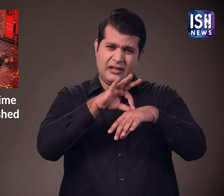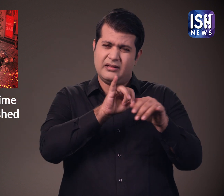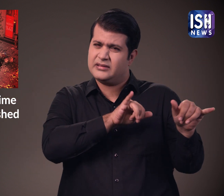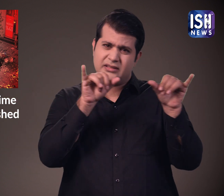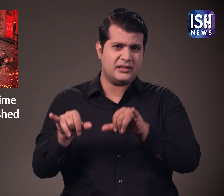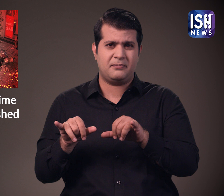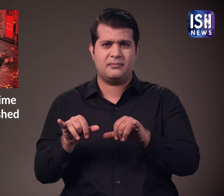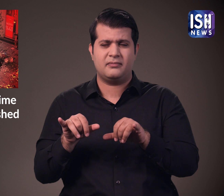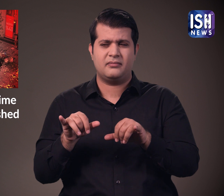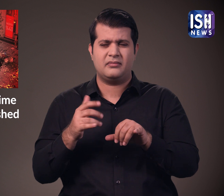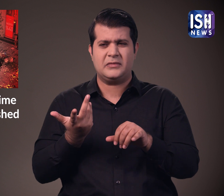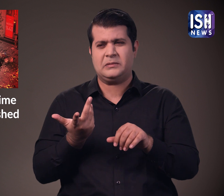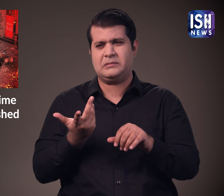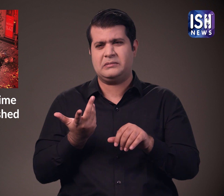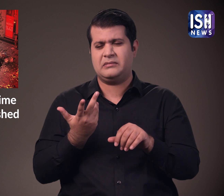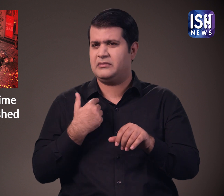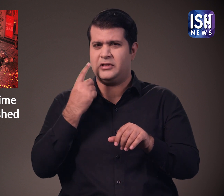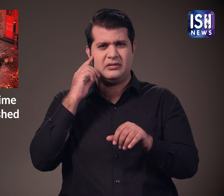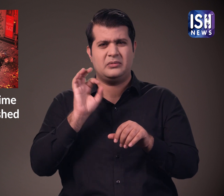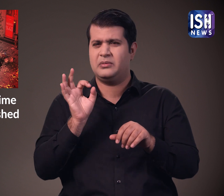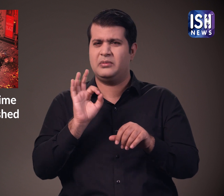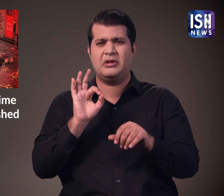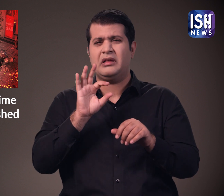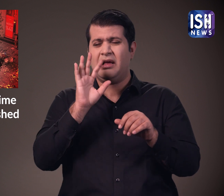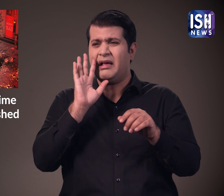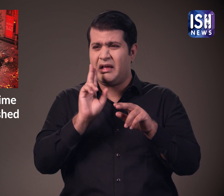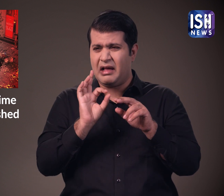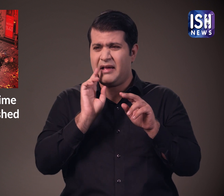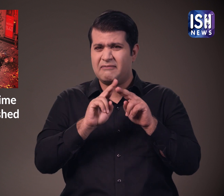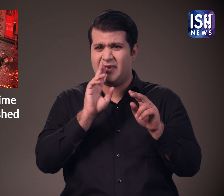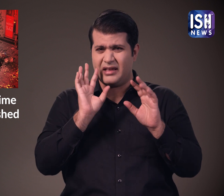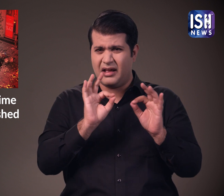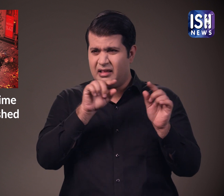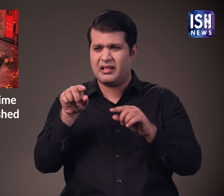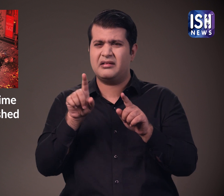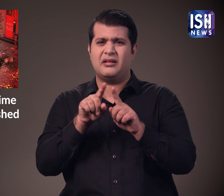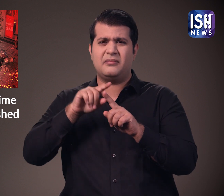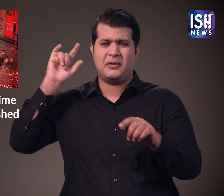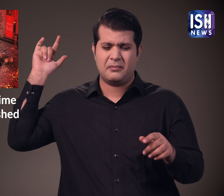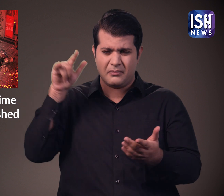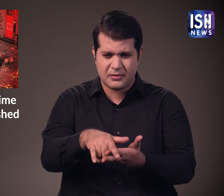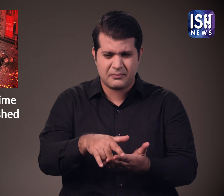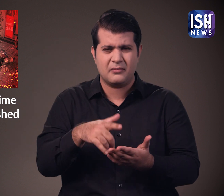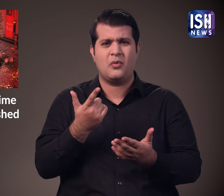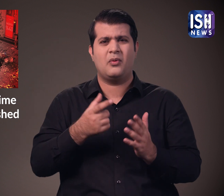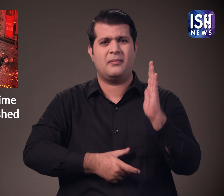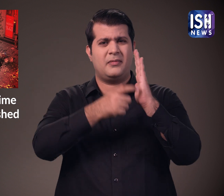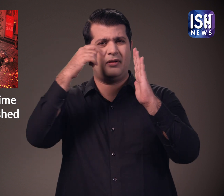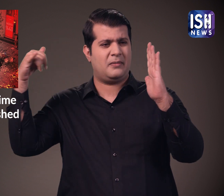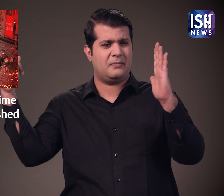लेकिन आपको यकीन नहीं होगा कि असल जिंदगी में भी ऐसा हो सकता है। वास्तविक जीवन में हवायजांज दुलगटनाएं हुई है